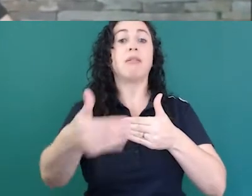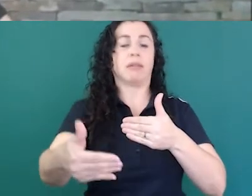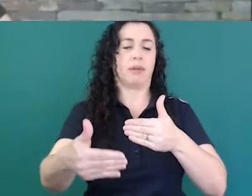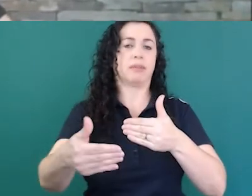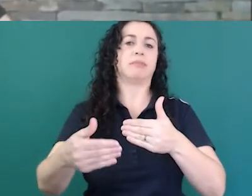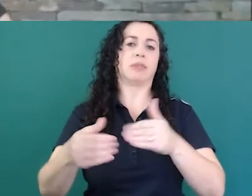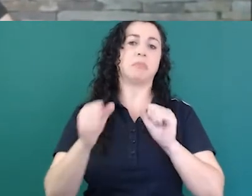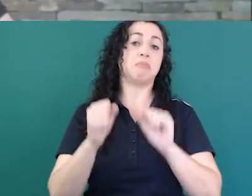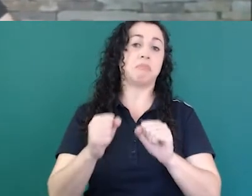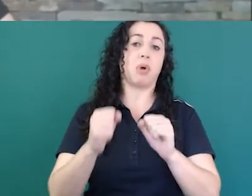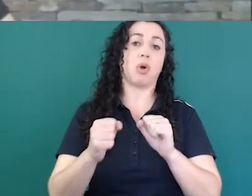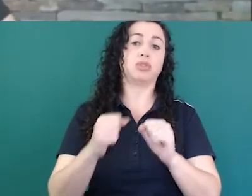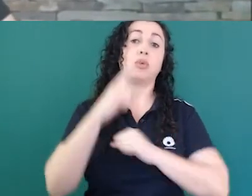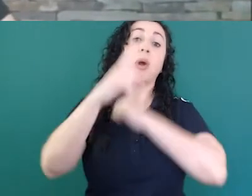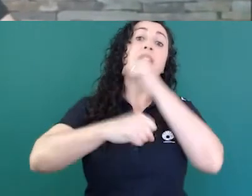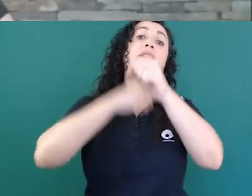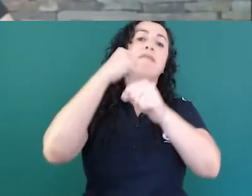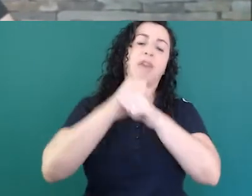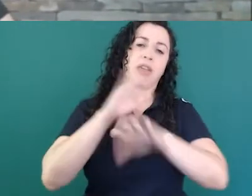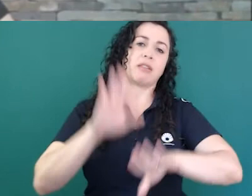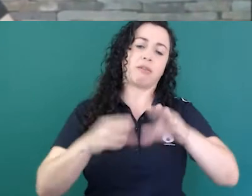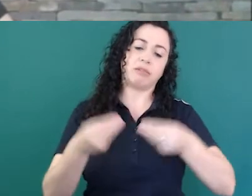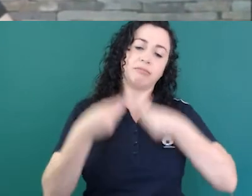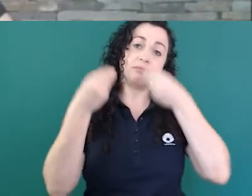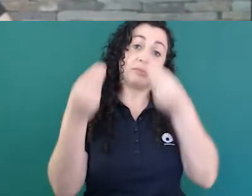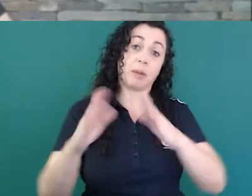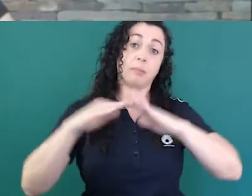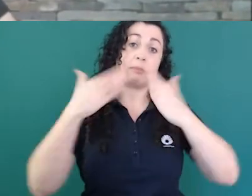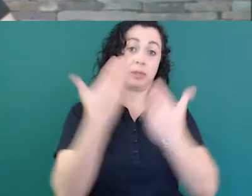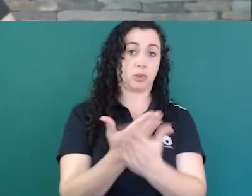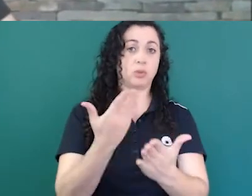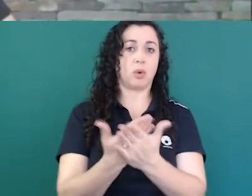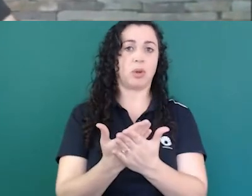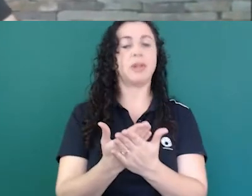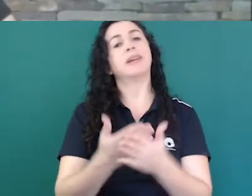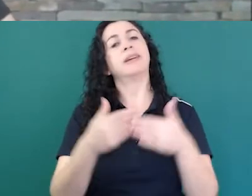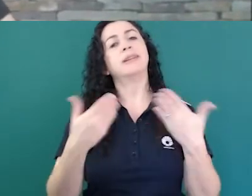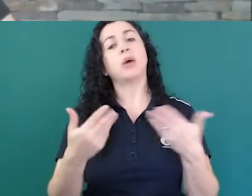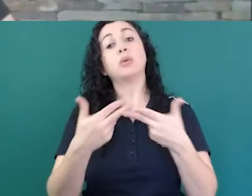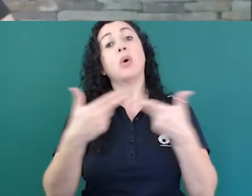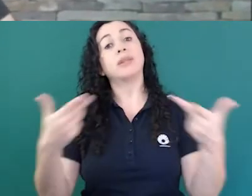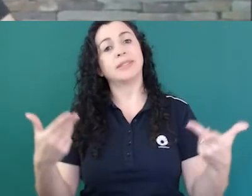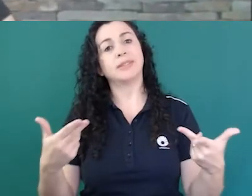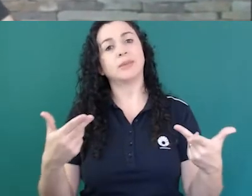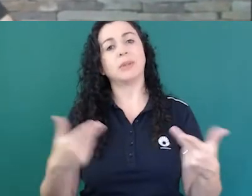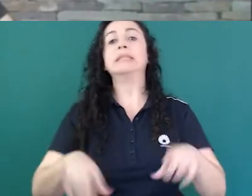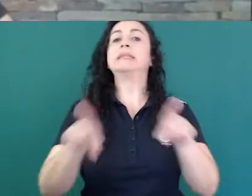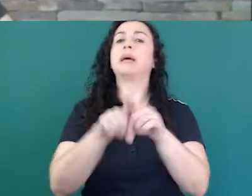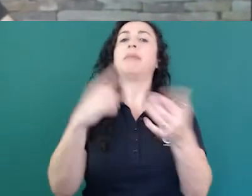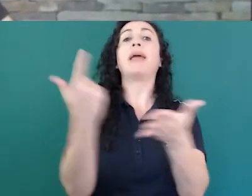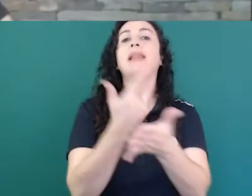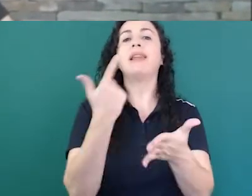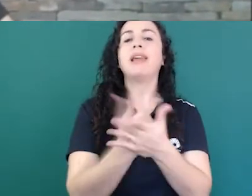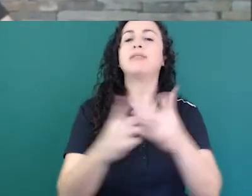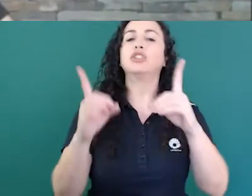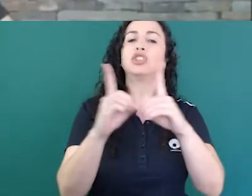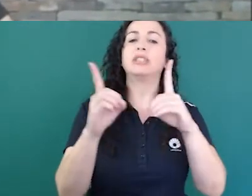vem então tudo isso está para acontecer e livros didáticos para o ensino de português para surdo